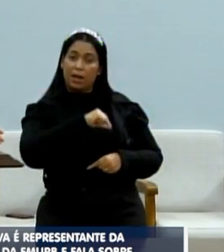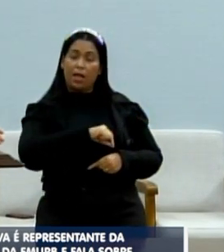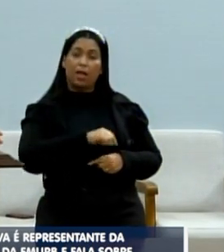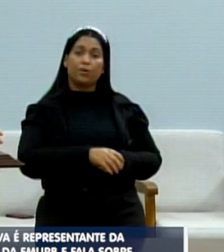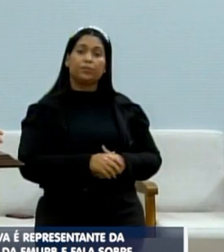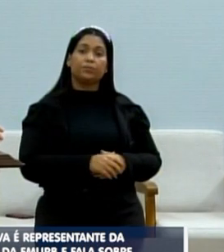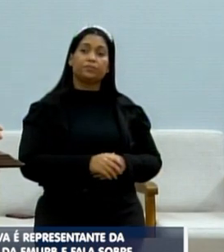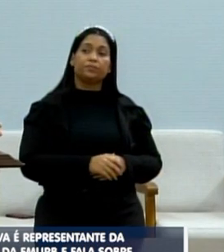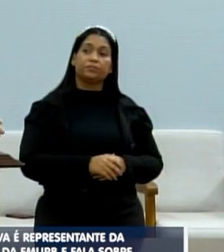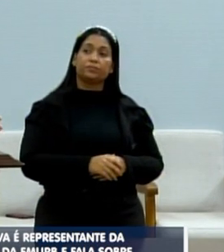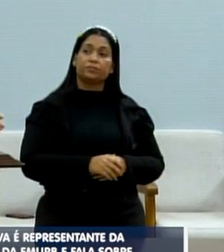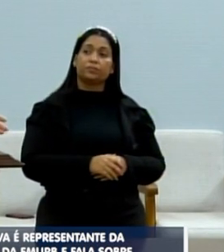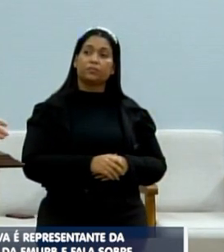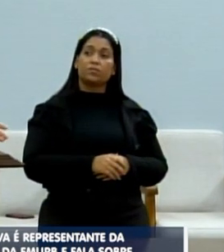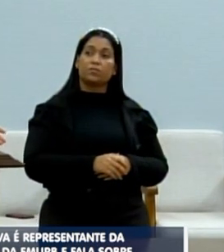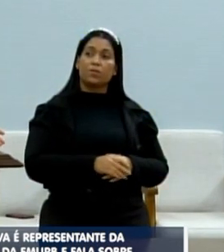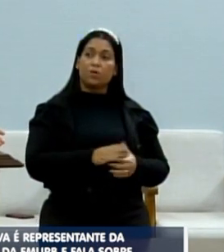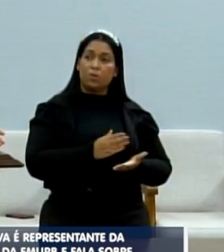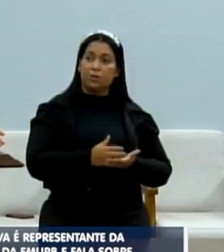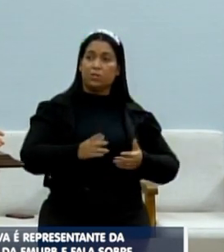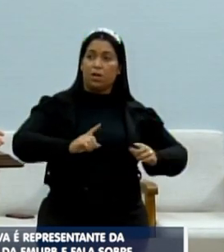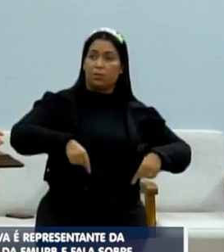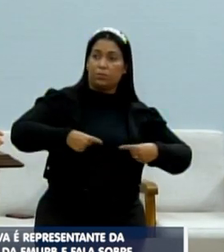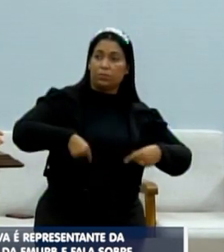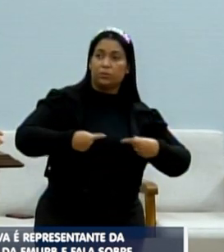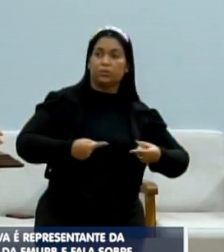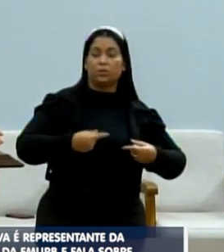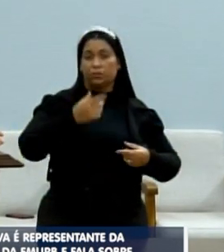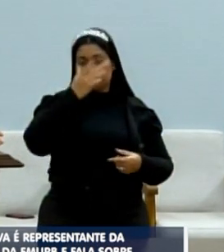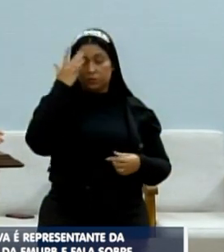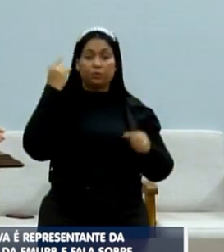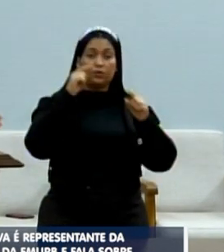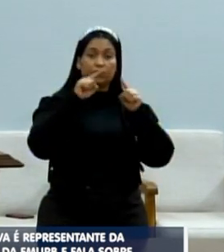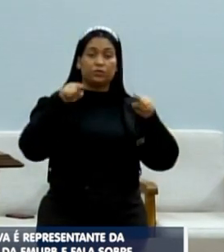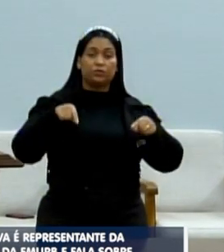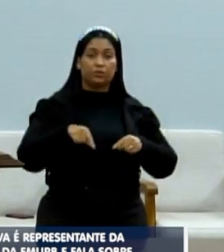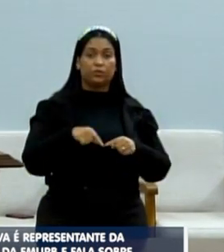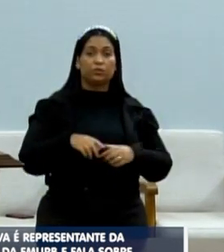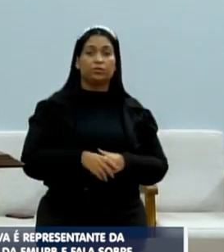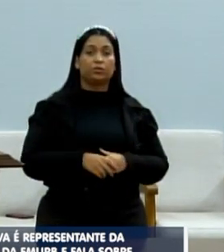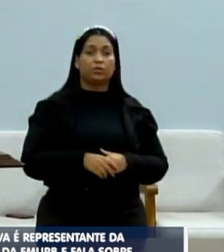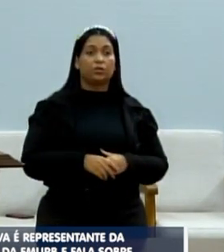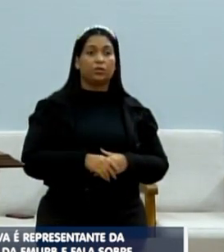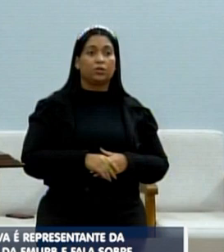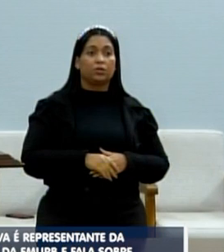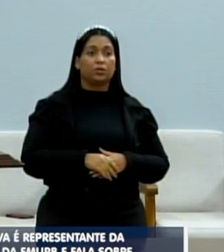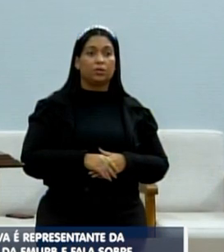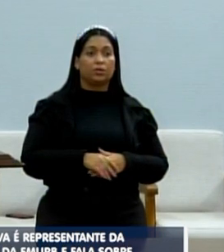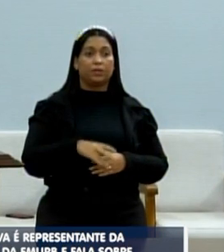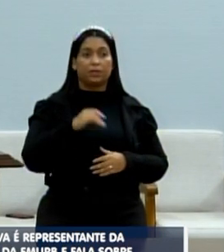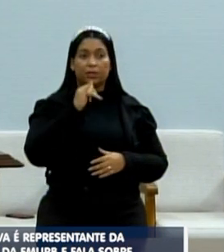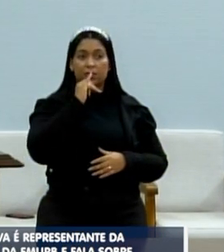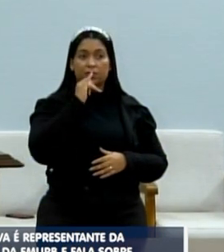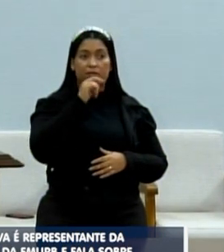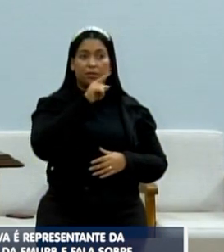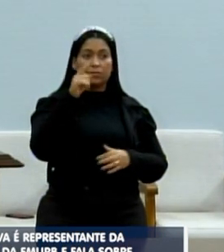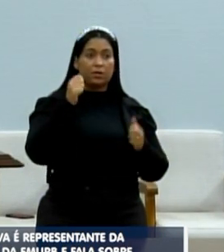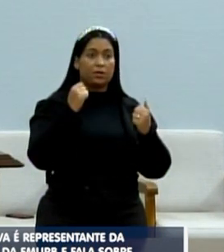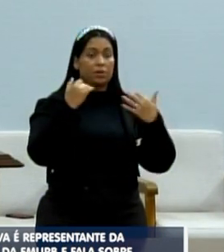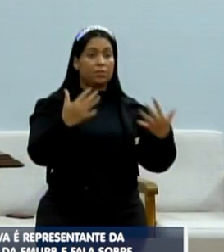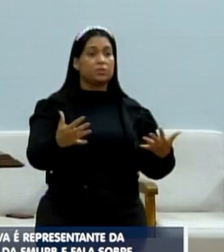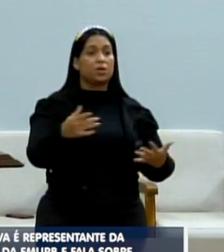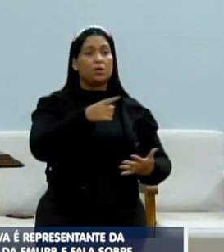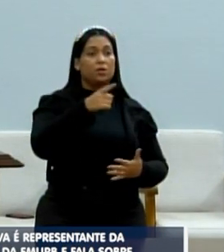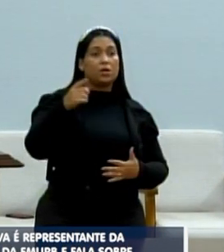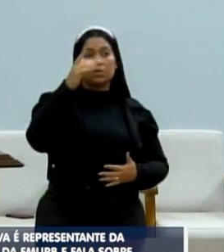começaram a perseguir os funcionários, tivemos várias baixas ali, na plateia ali, você pode ver